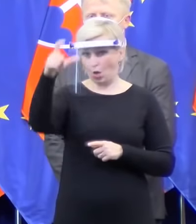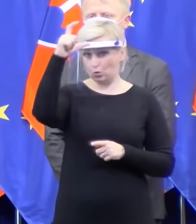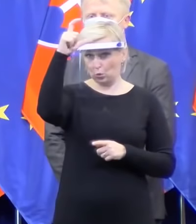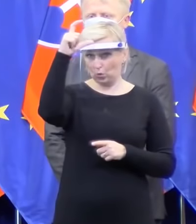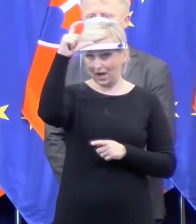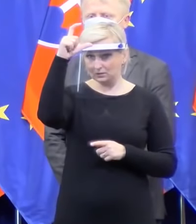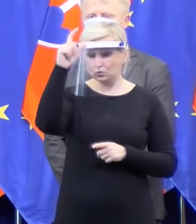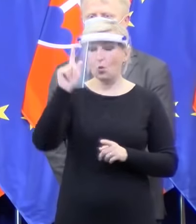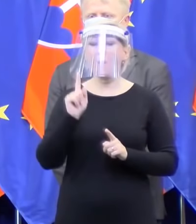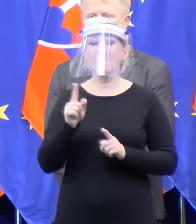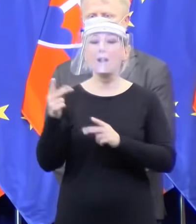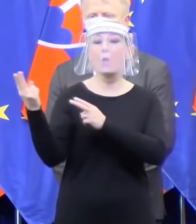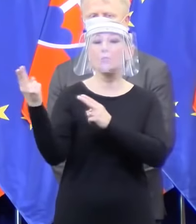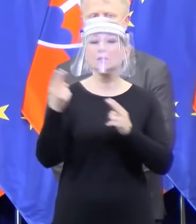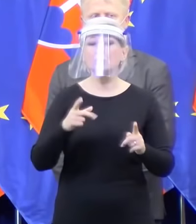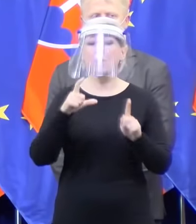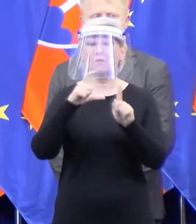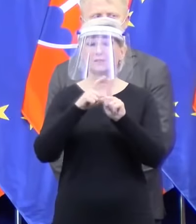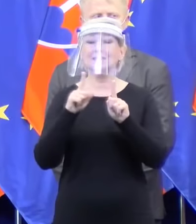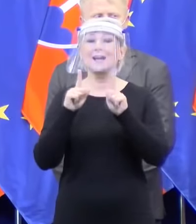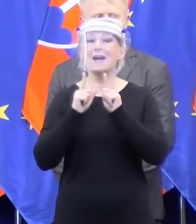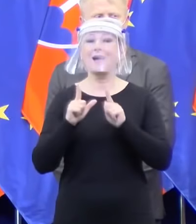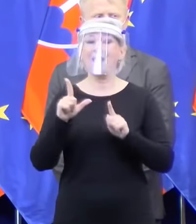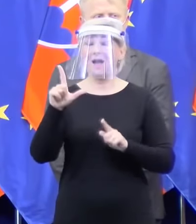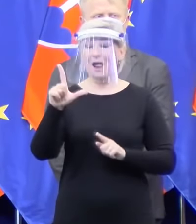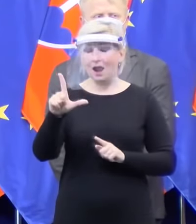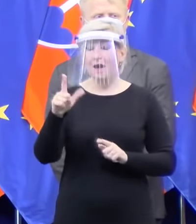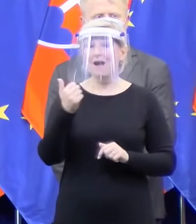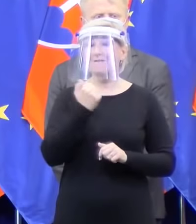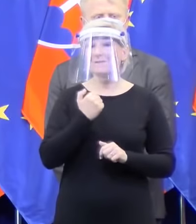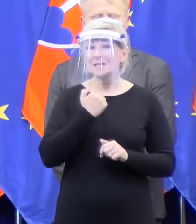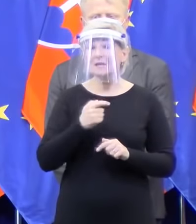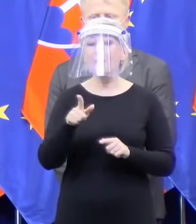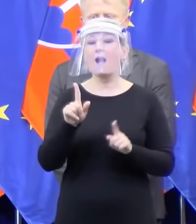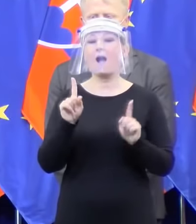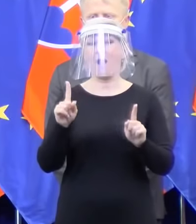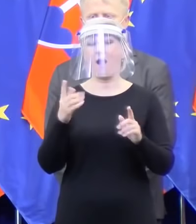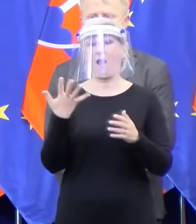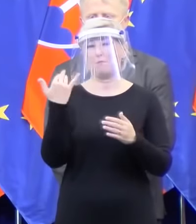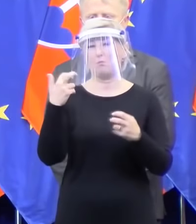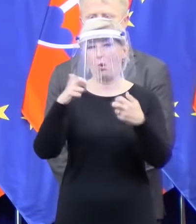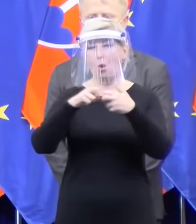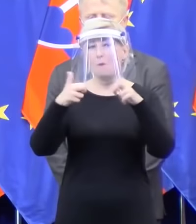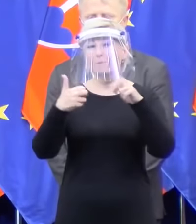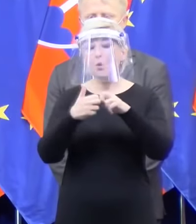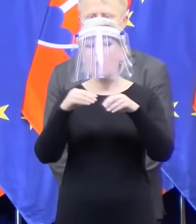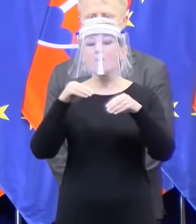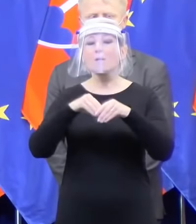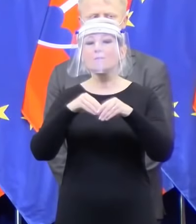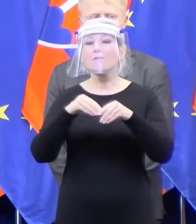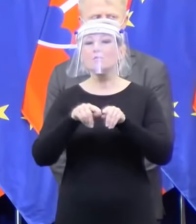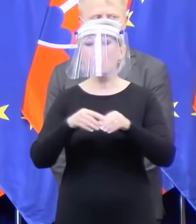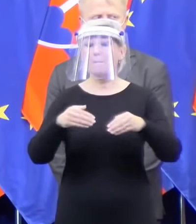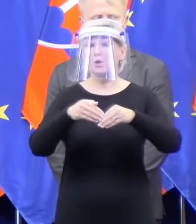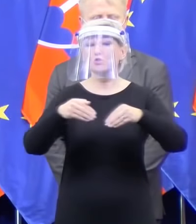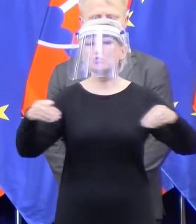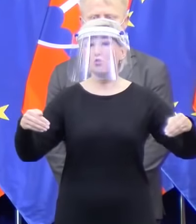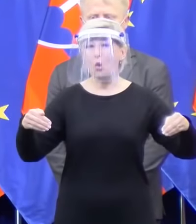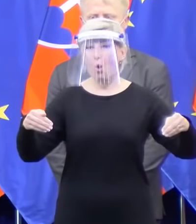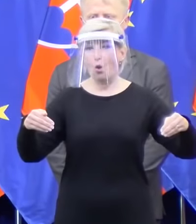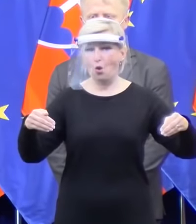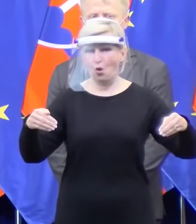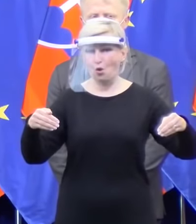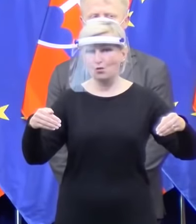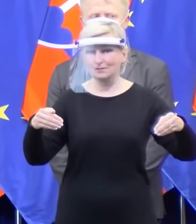ale boli tam problémy trošku v rámci predslievania. Nepodarilo sa to predslieť v čase takom, akom sa